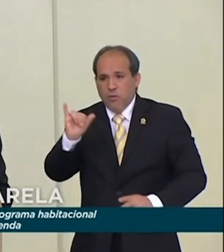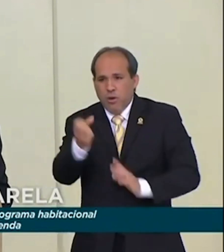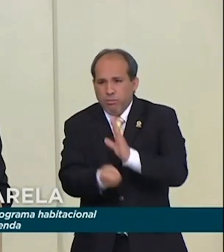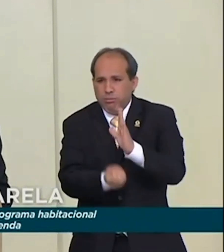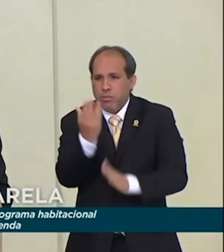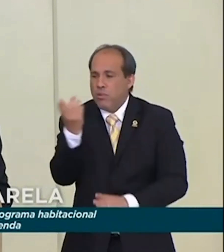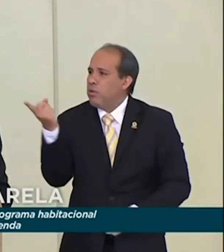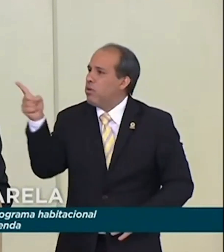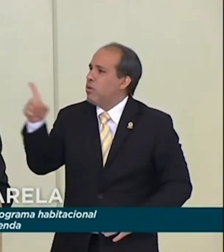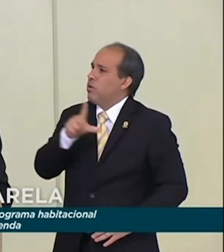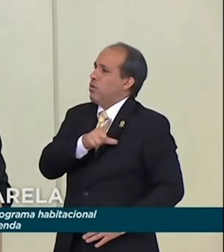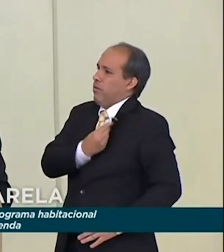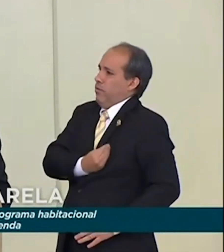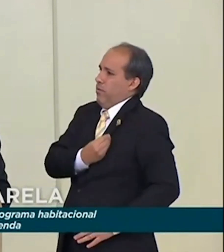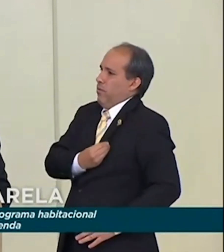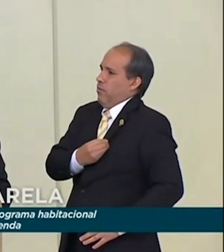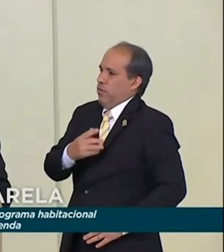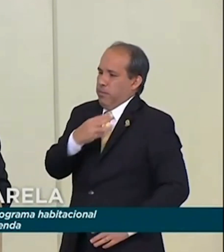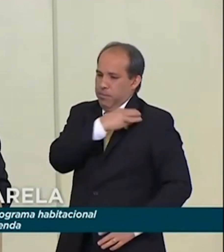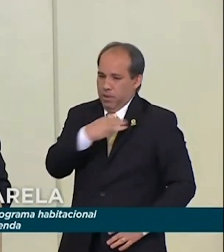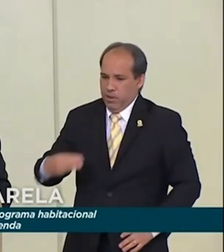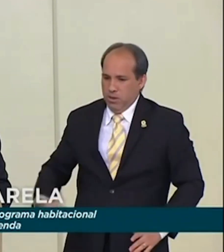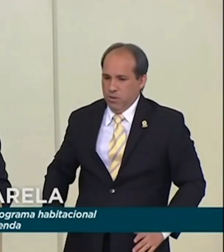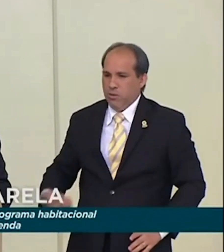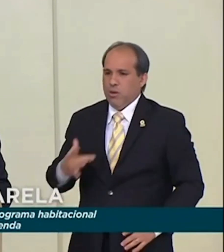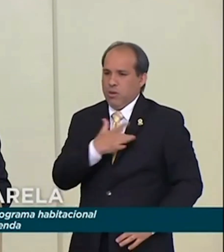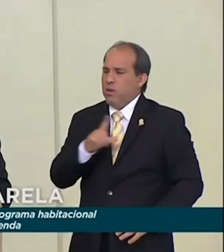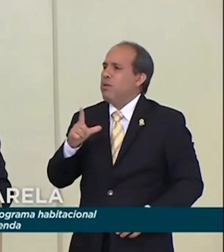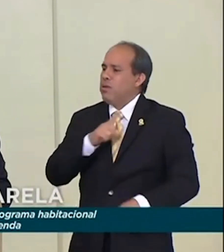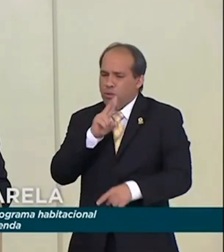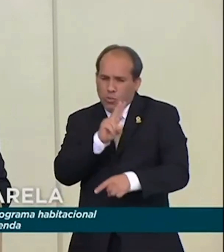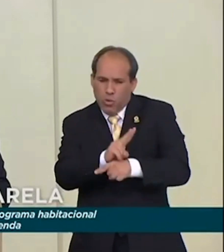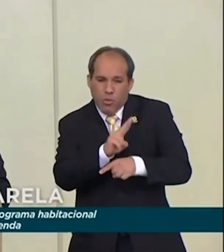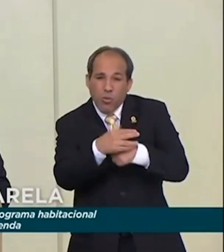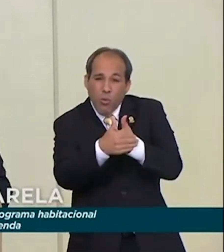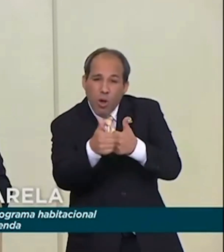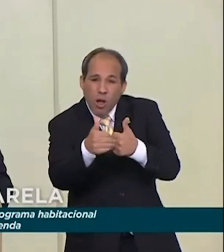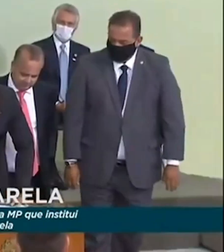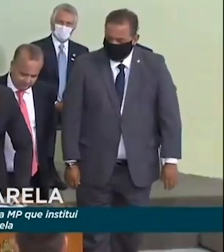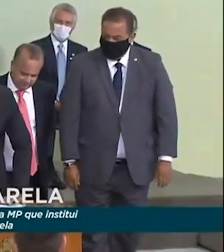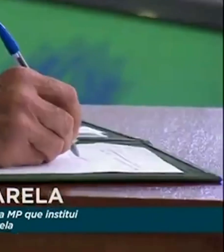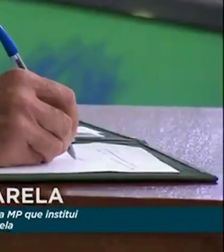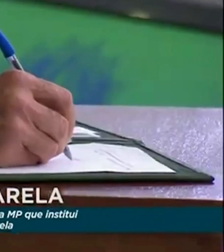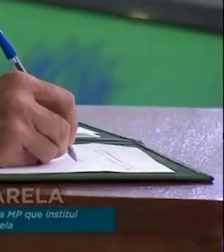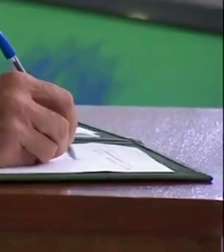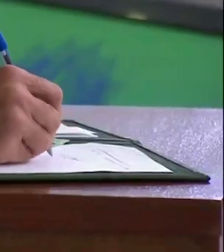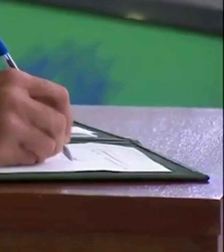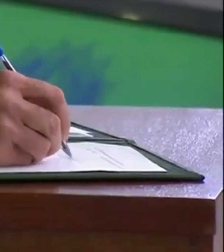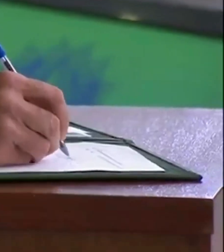Onyx, certamente, tratando com muito carinho desse processo junto com o ministro da Economia.